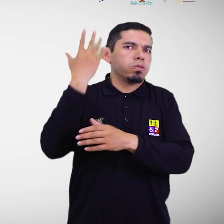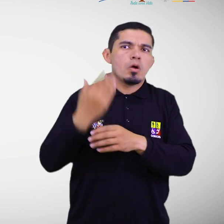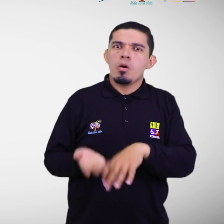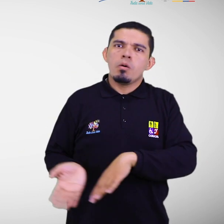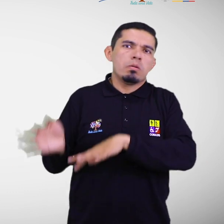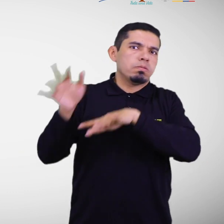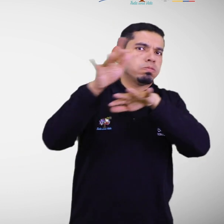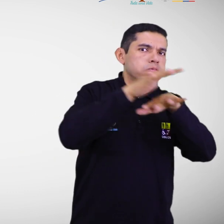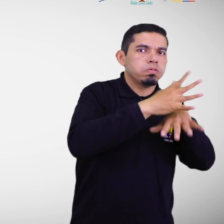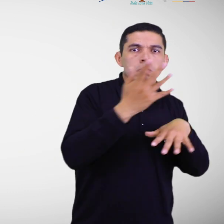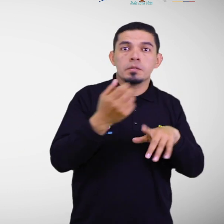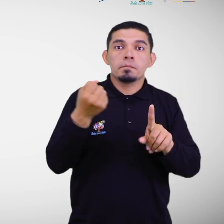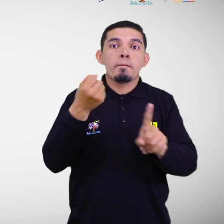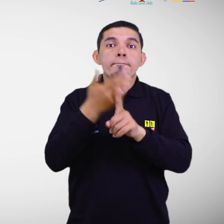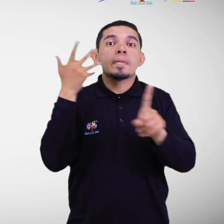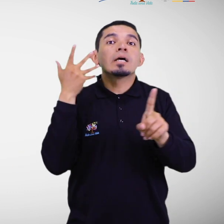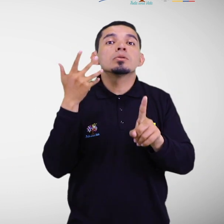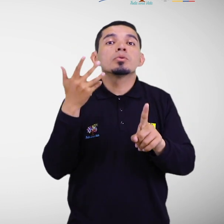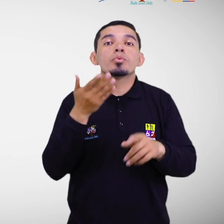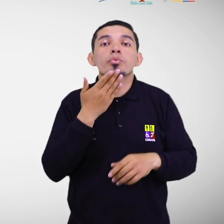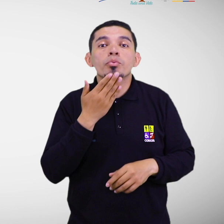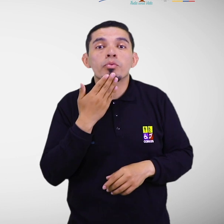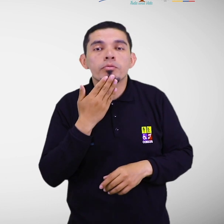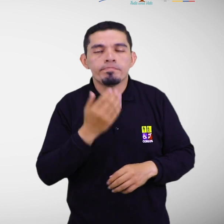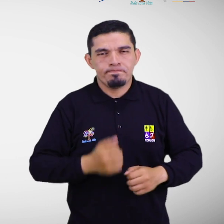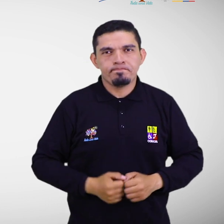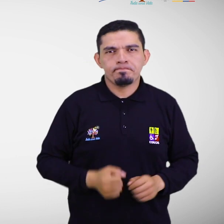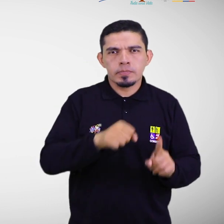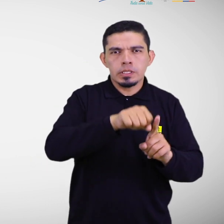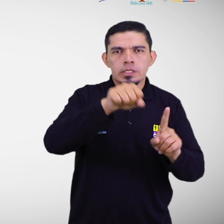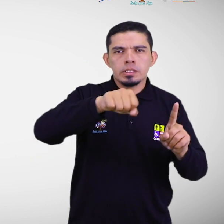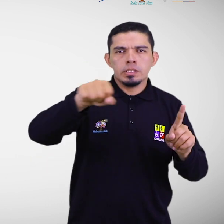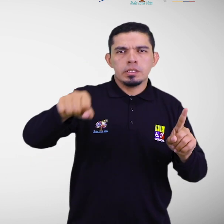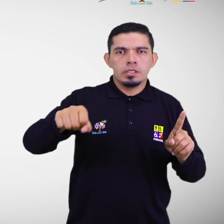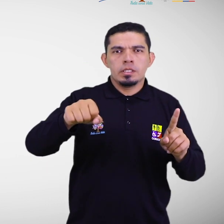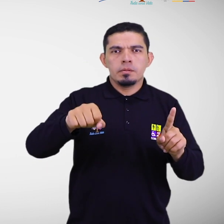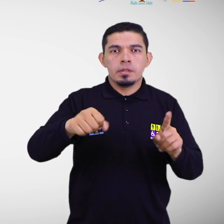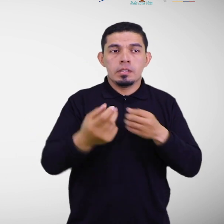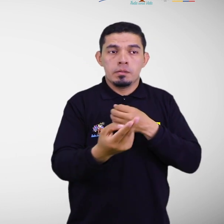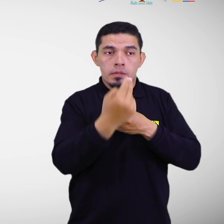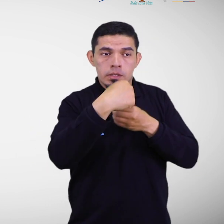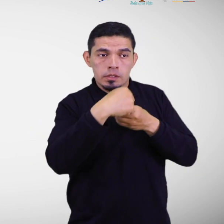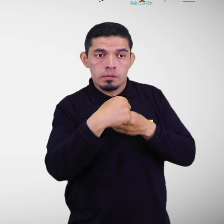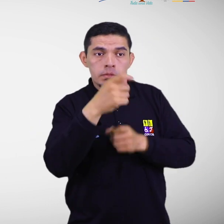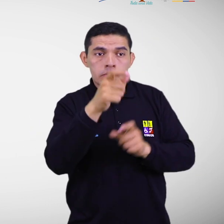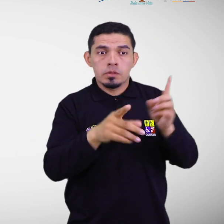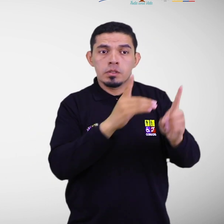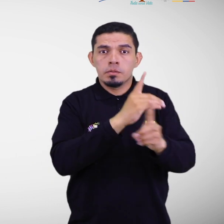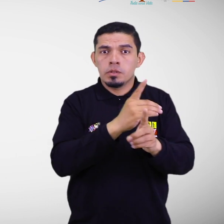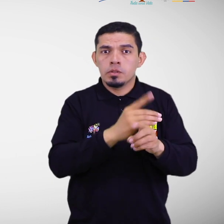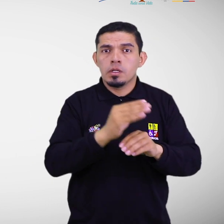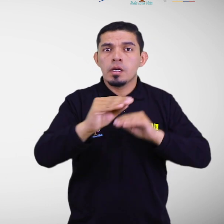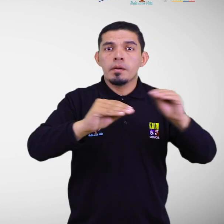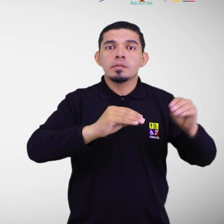manejo e impactos. Sistema de alerta para incluir a las personas con discapacidad. Alerta blanca.